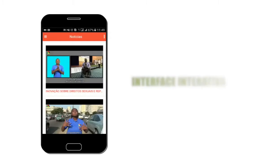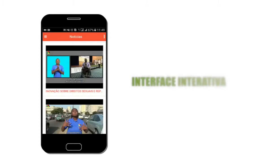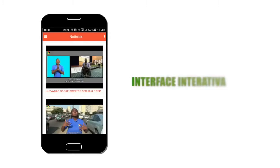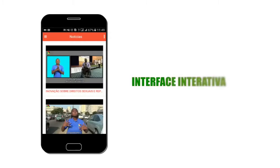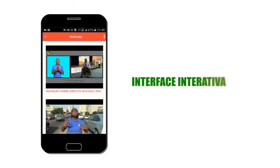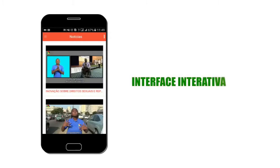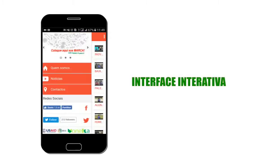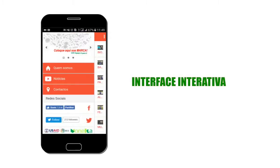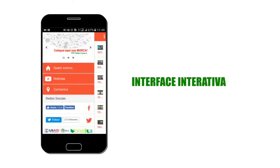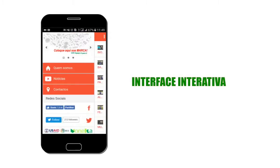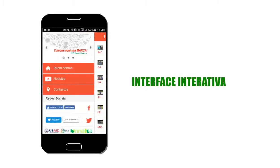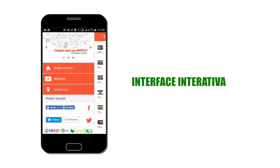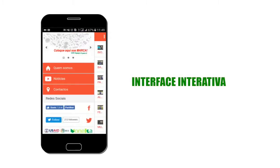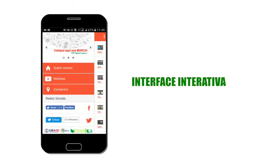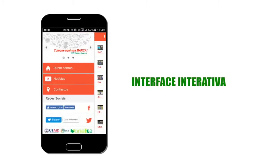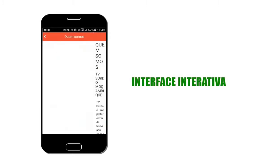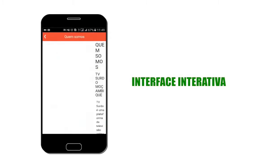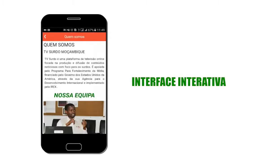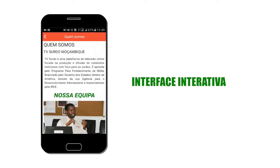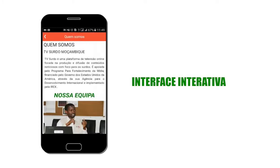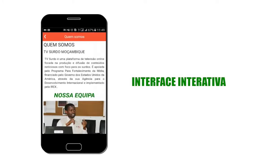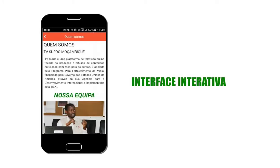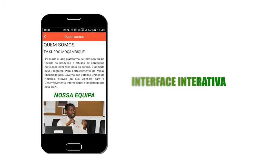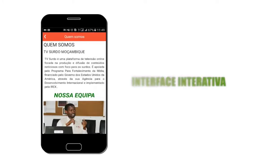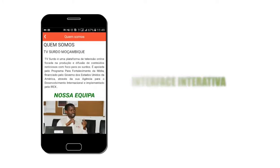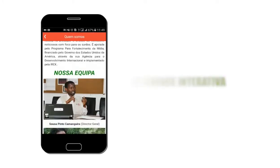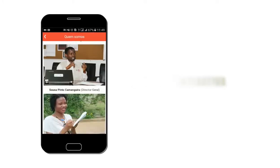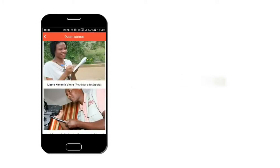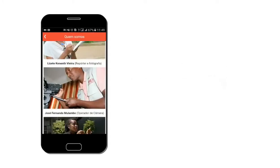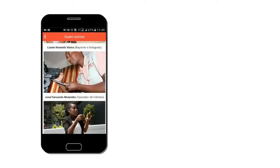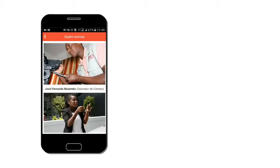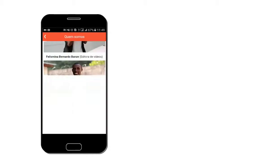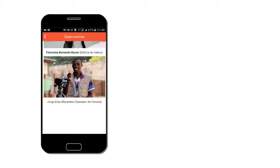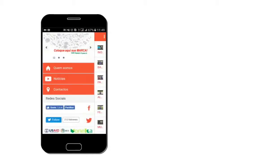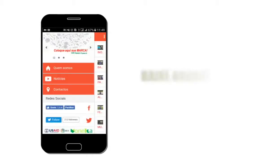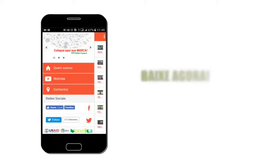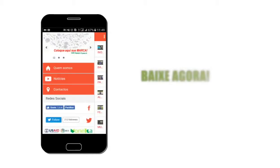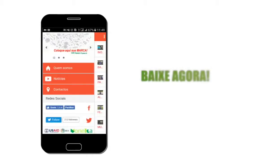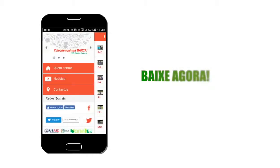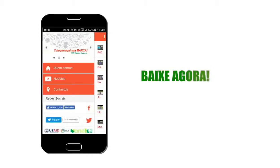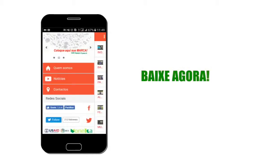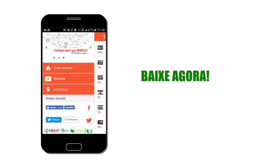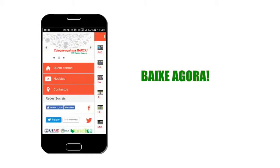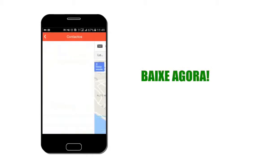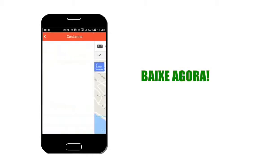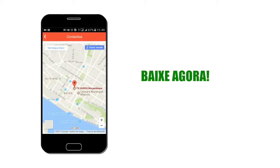Possui uma interface bastante interativa. De que está à espera? Baixe agora. TV